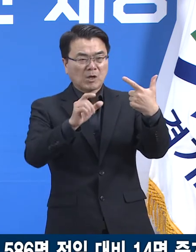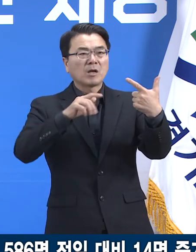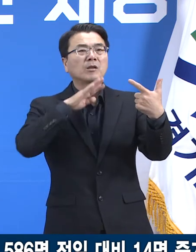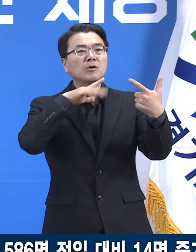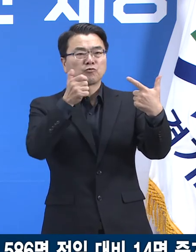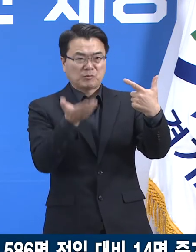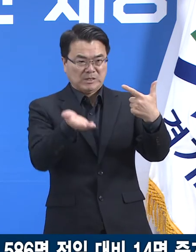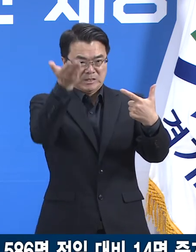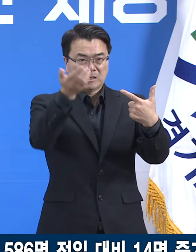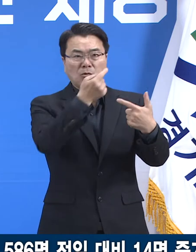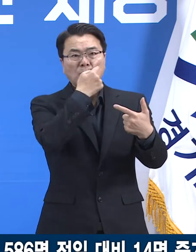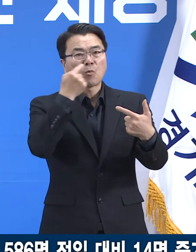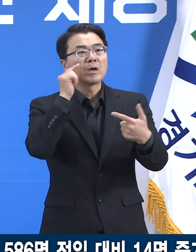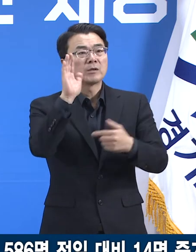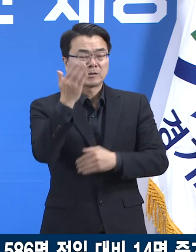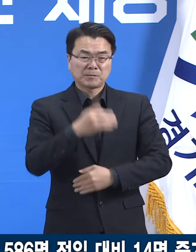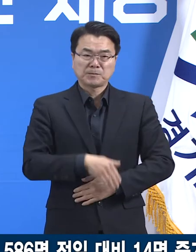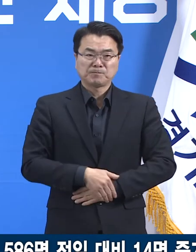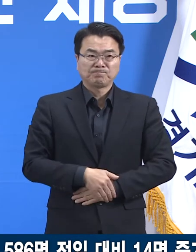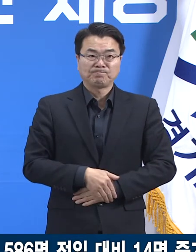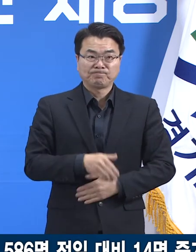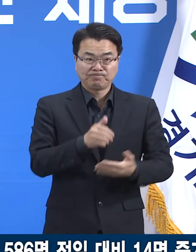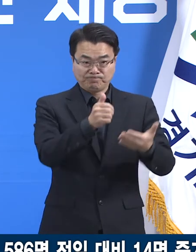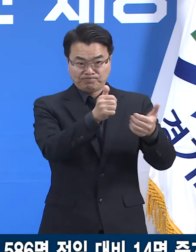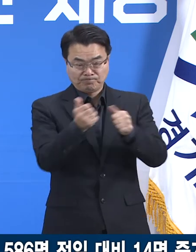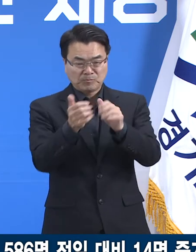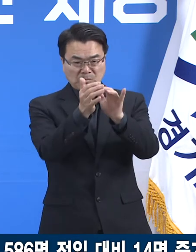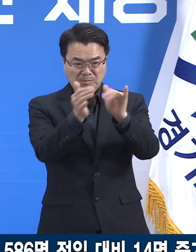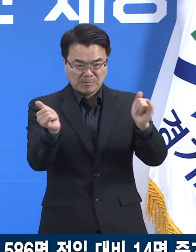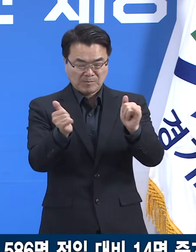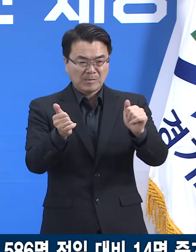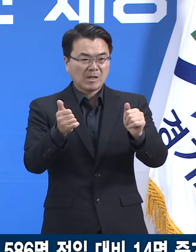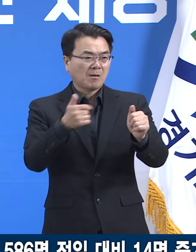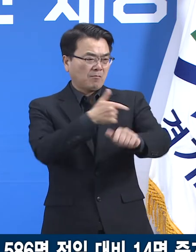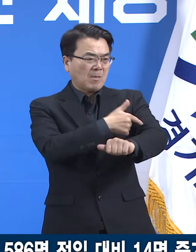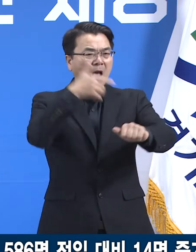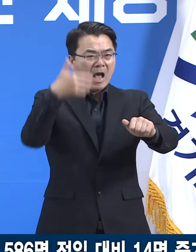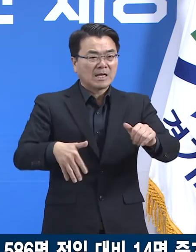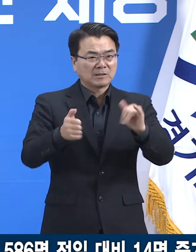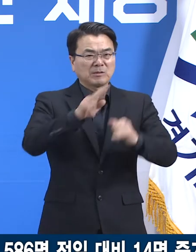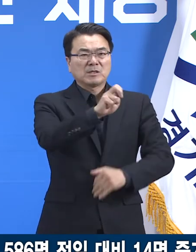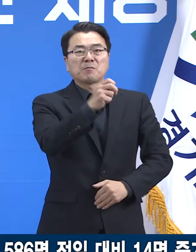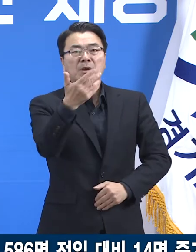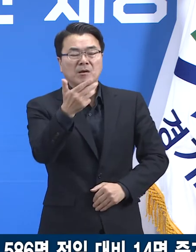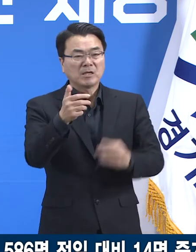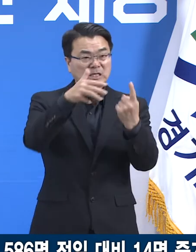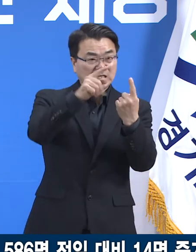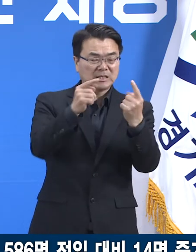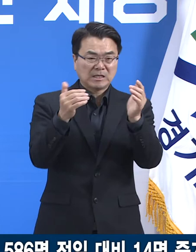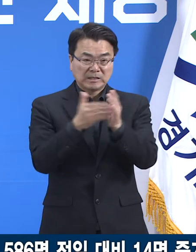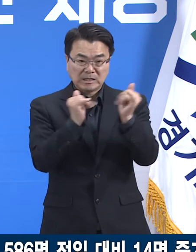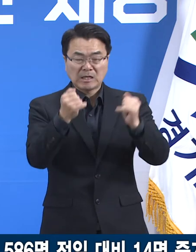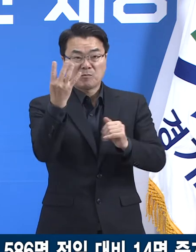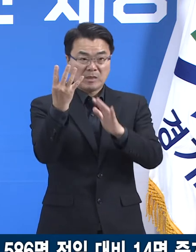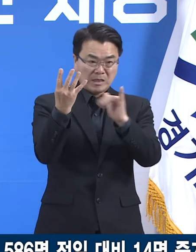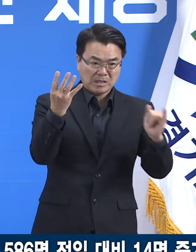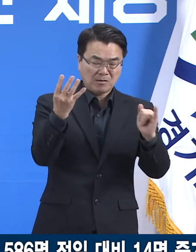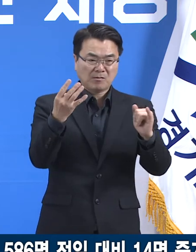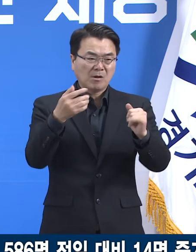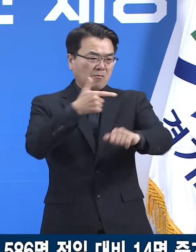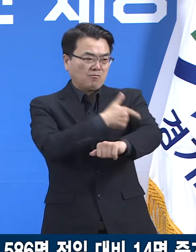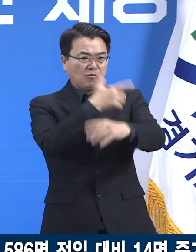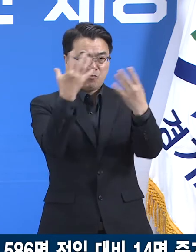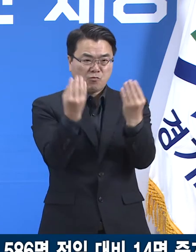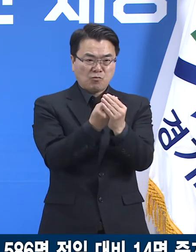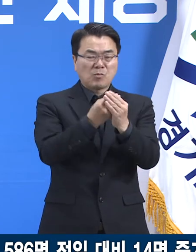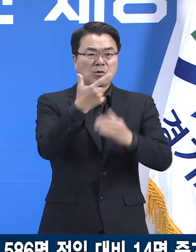이상으로 나타났습니다. 사망자는 백신 미접종자가 68명 1차 접종 완료자 4명 백신 접종